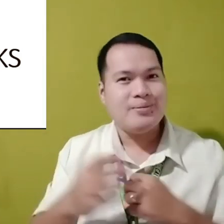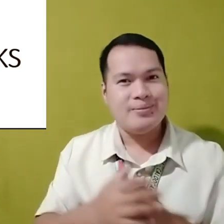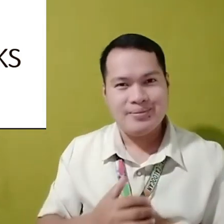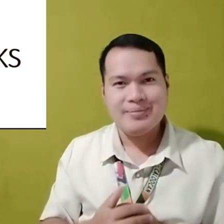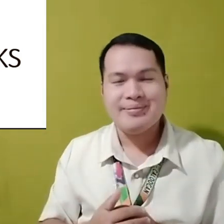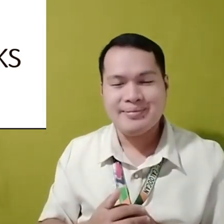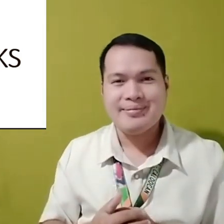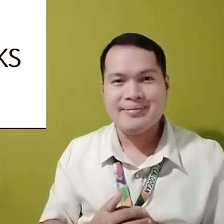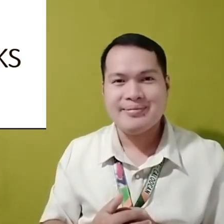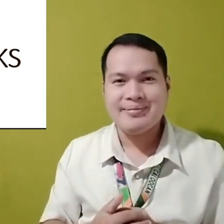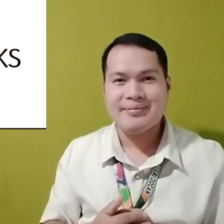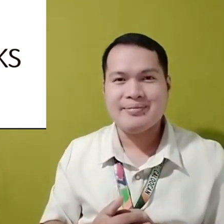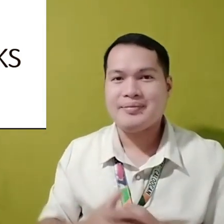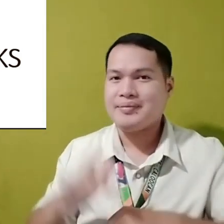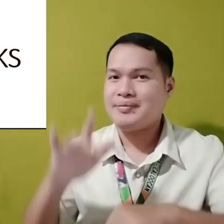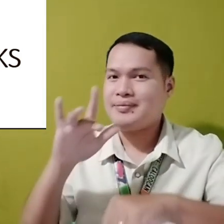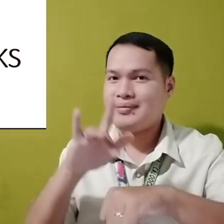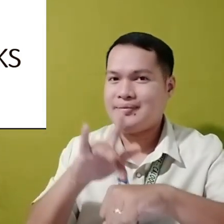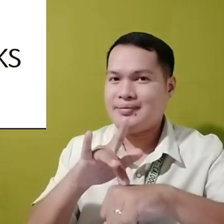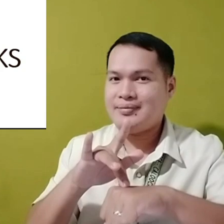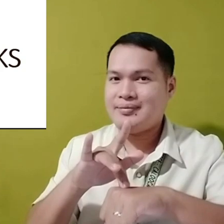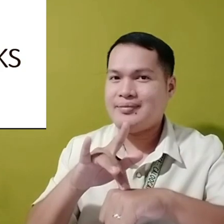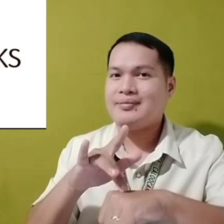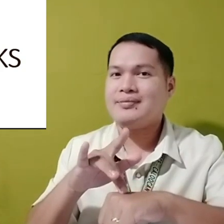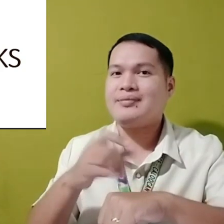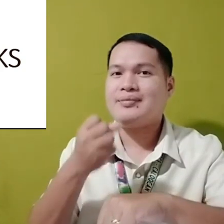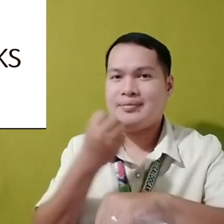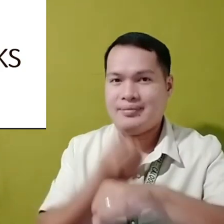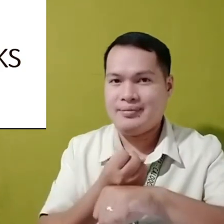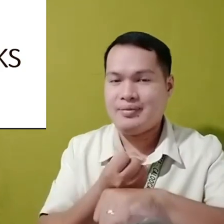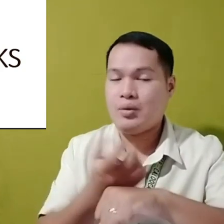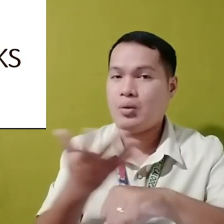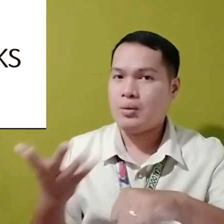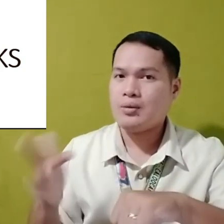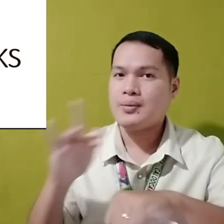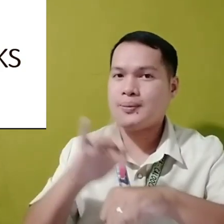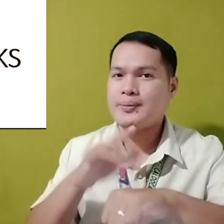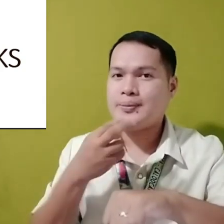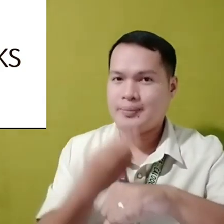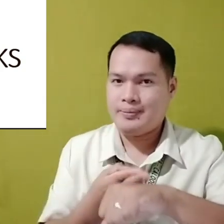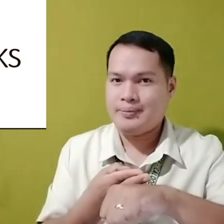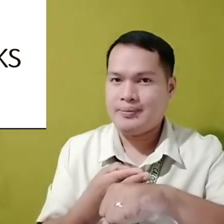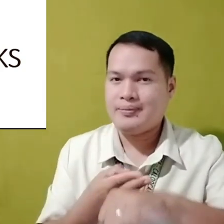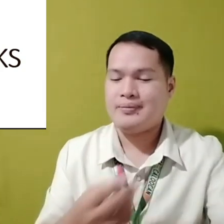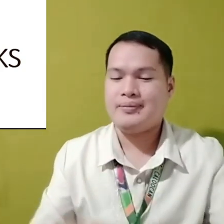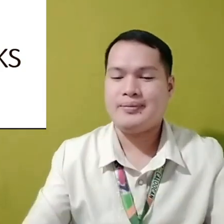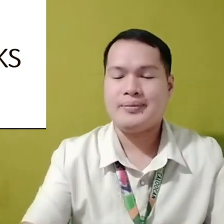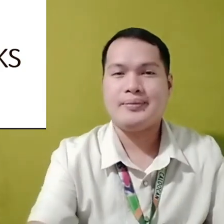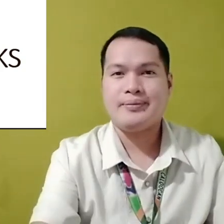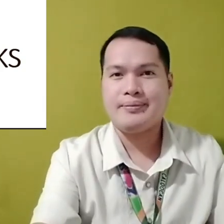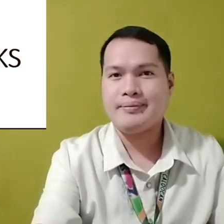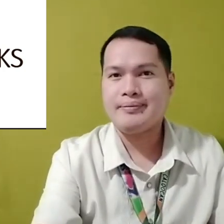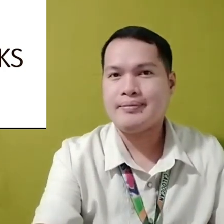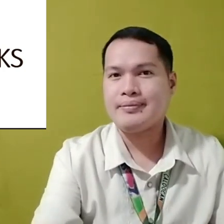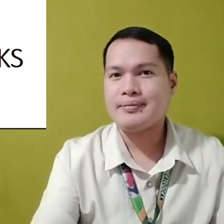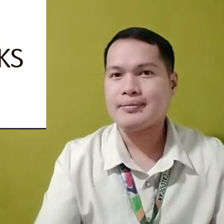napakatigas Touch Stone Or touch rock Basaltic Rocks